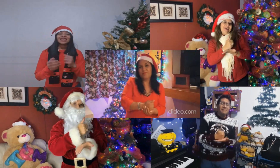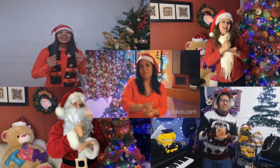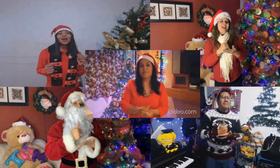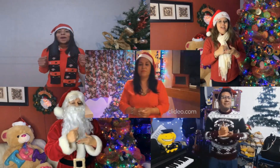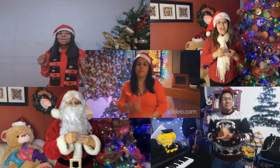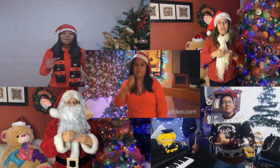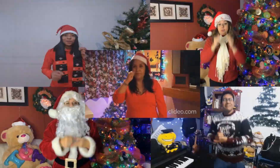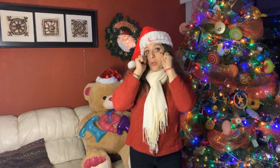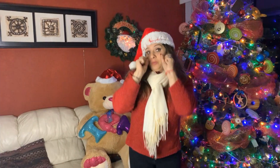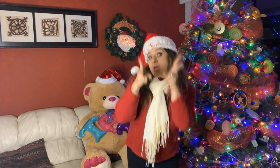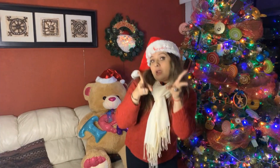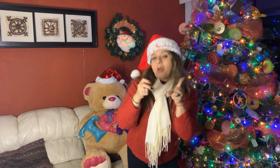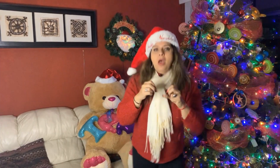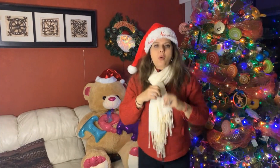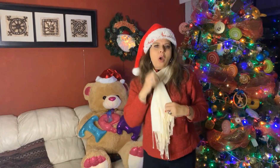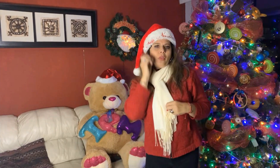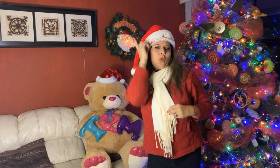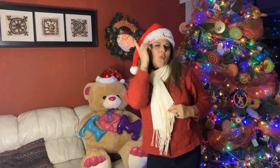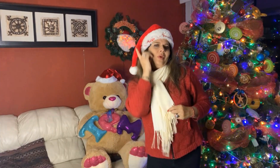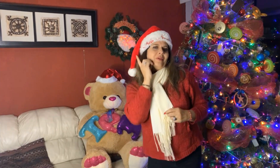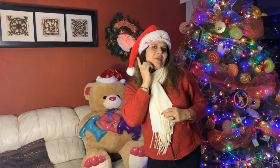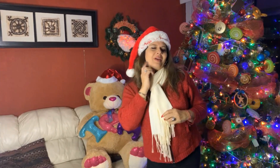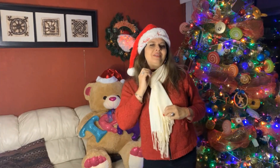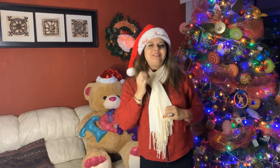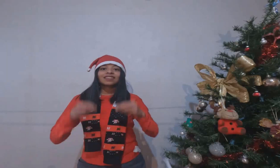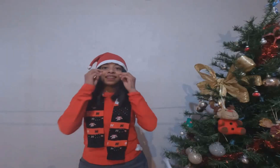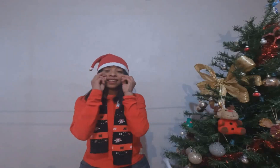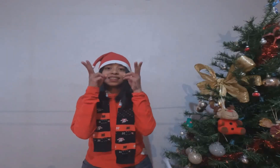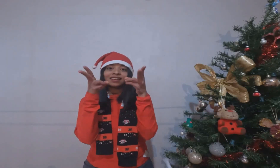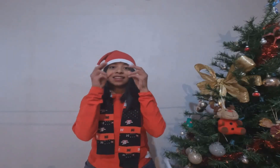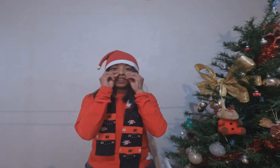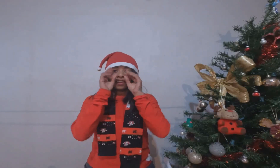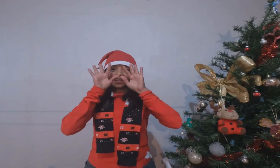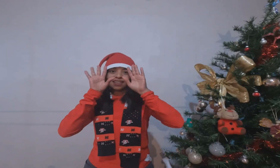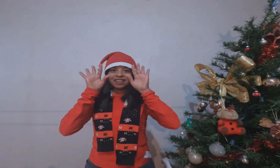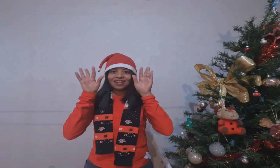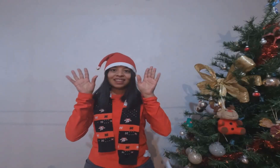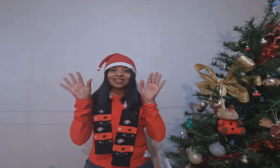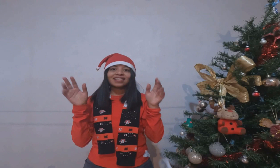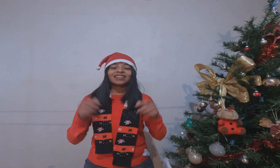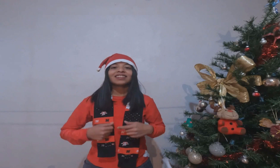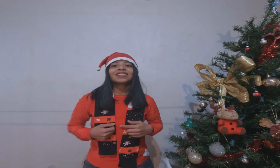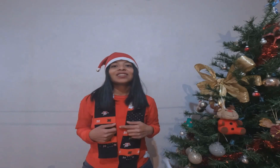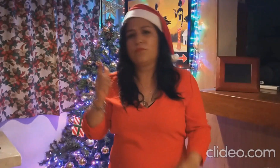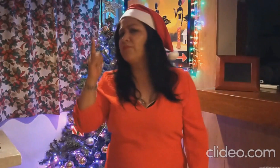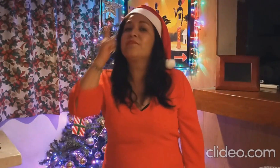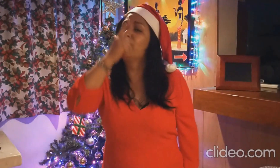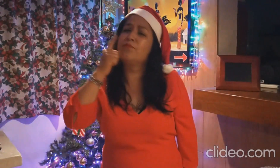Te observas cuando duermes, te miras al despertar No